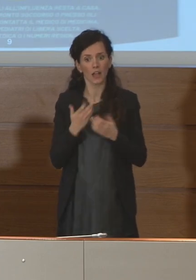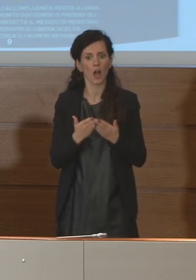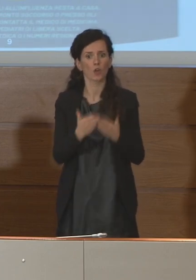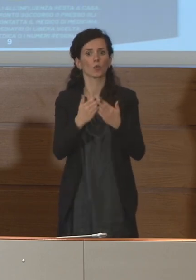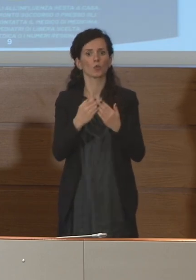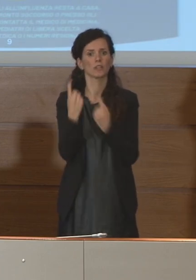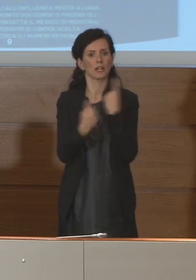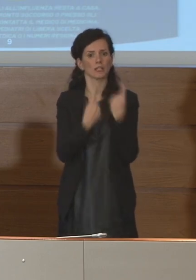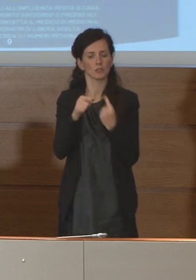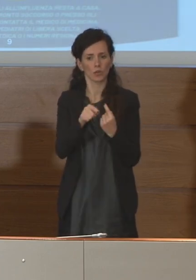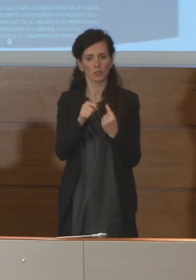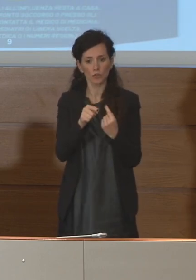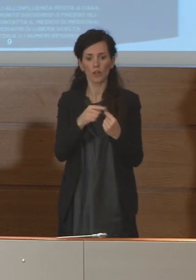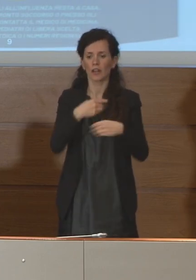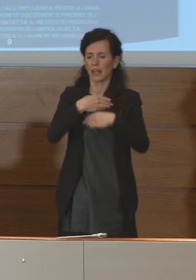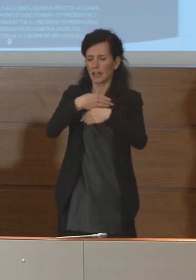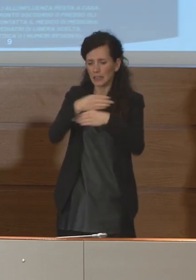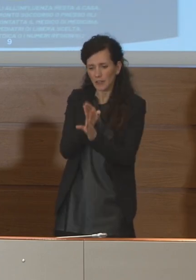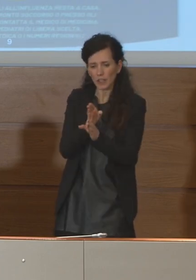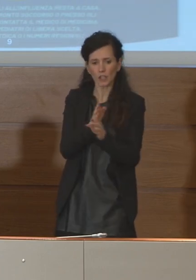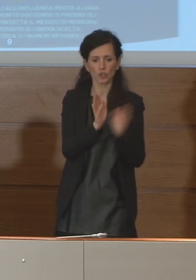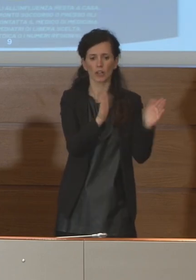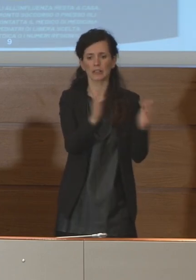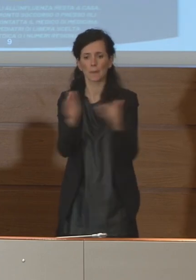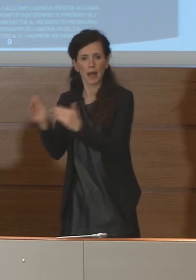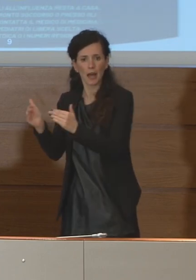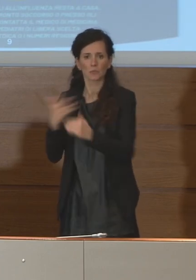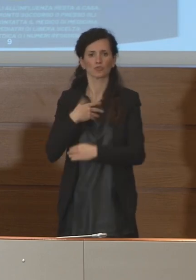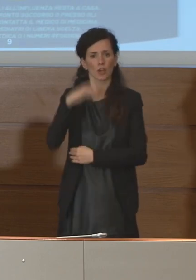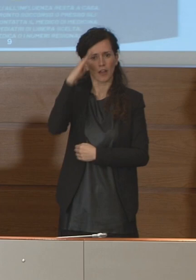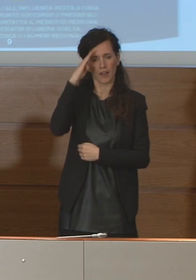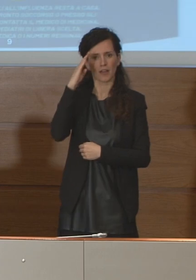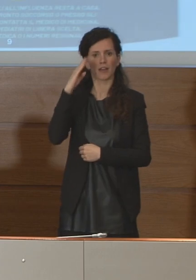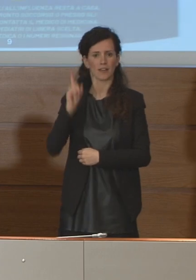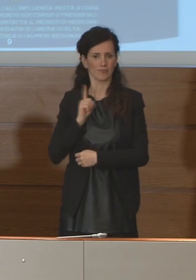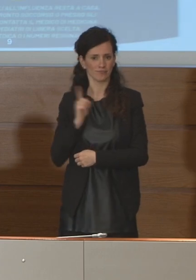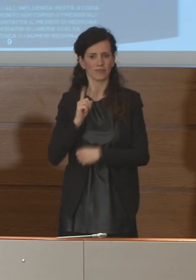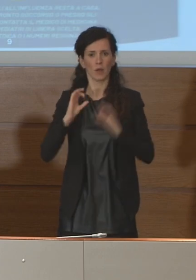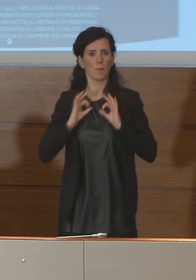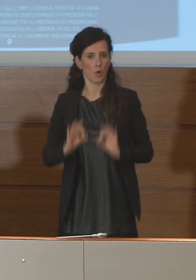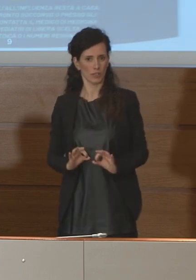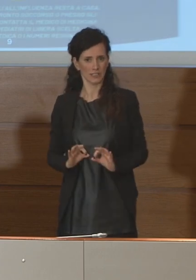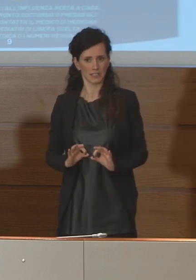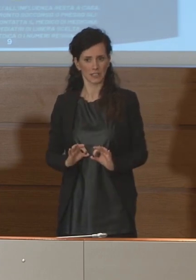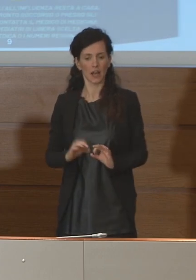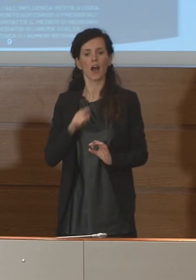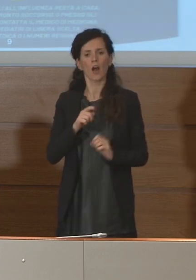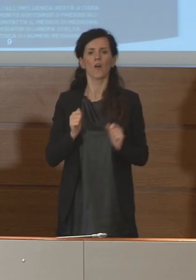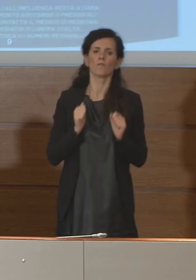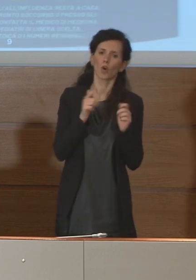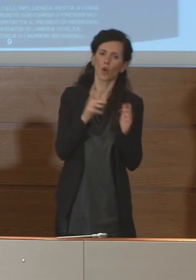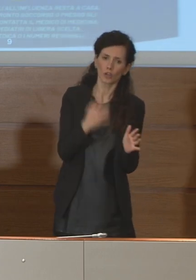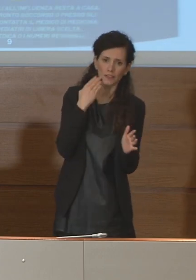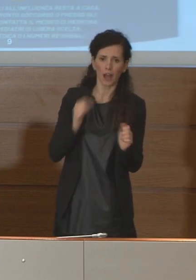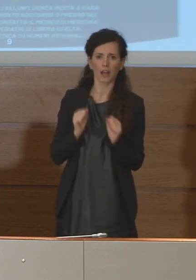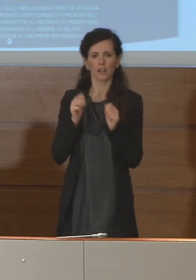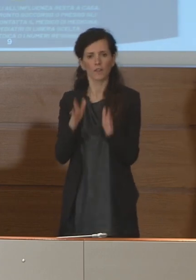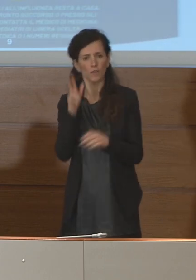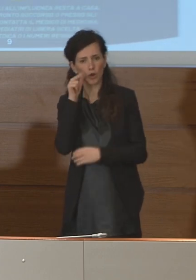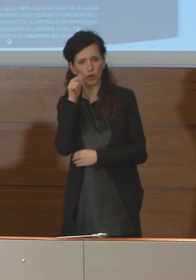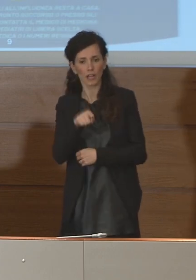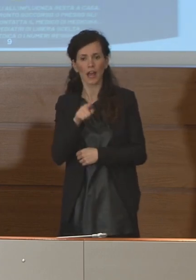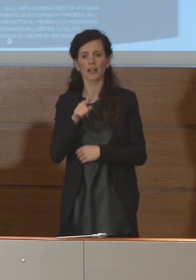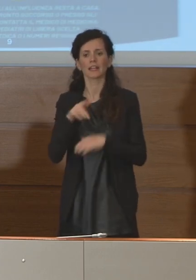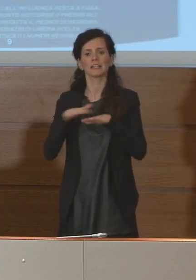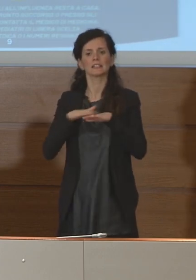Dipartimento, come vi ho detto ieri, Forze Armate e Forze di Polizia e volontari e volontarie del Servizio